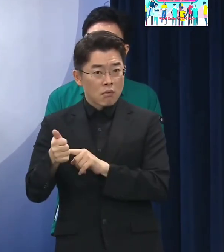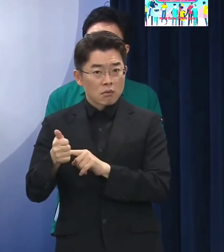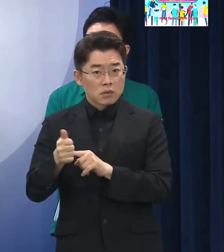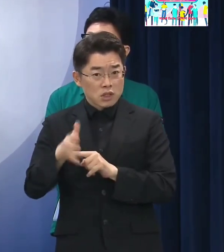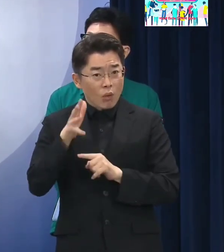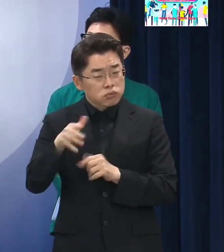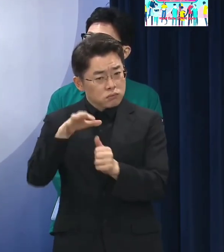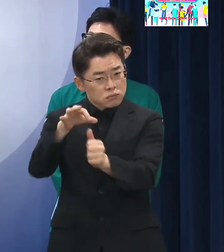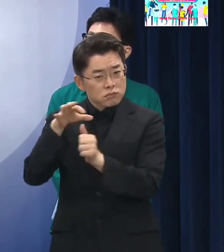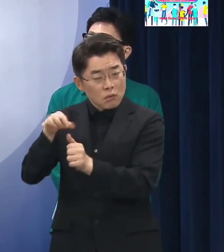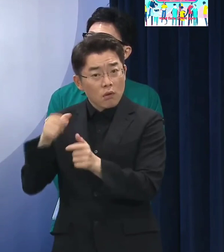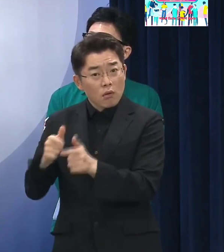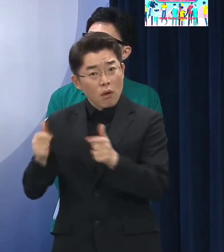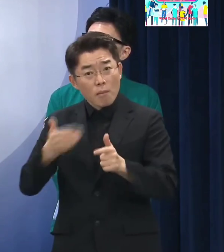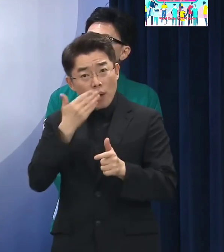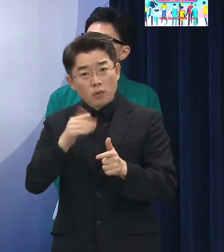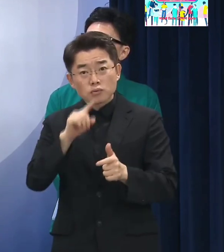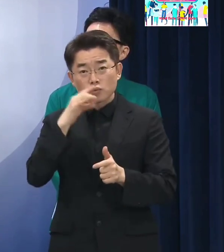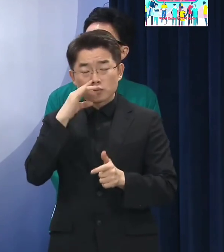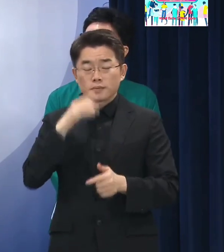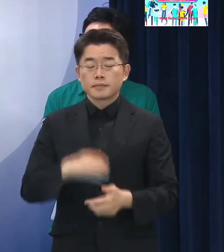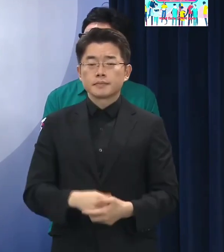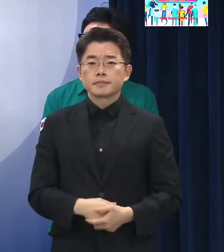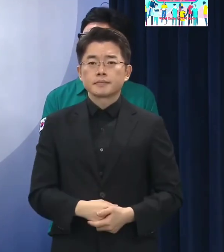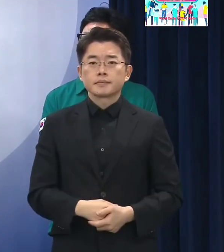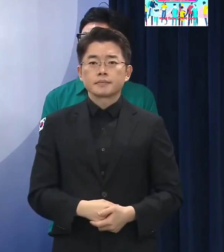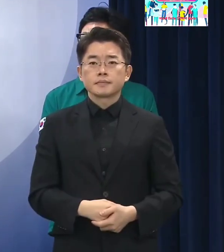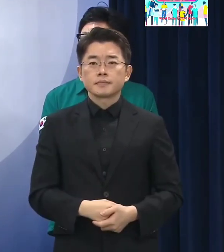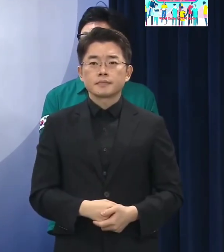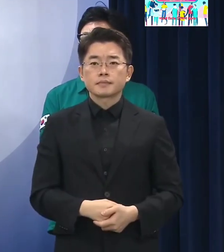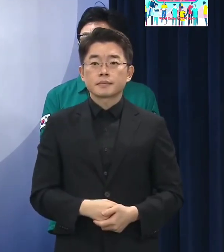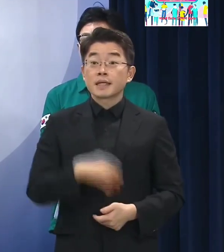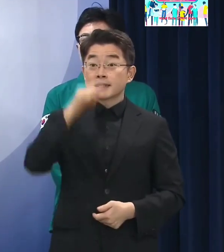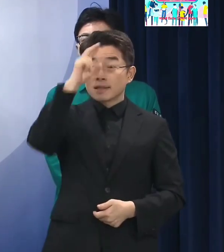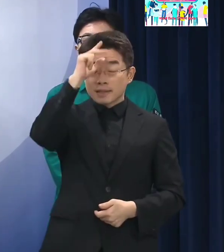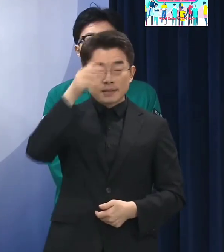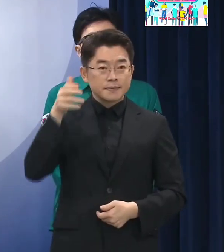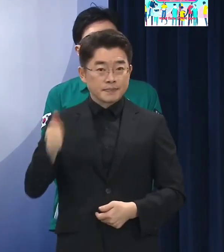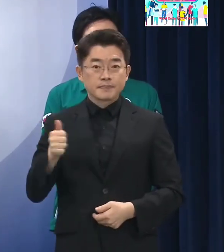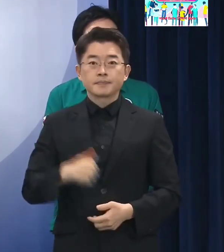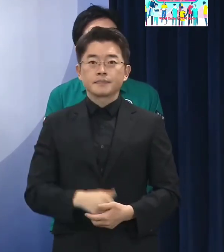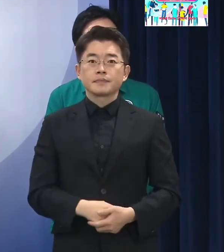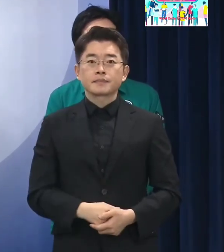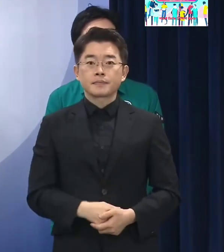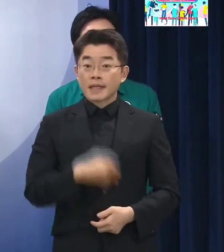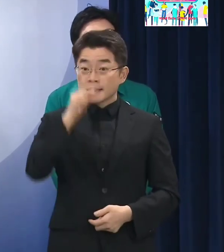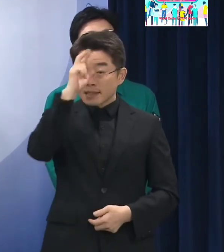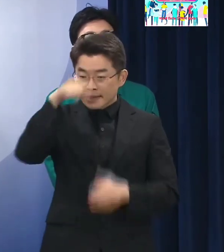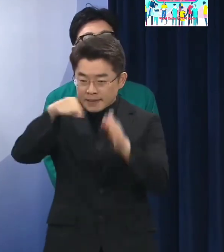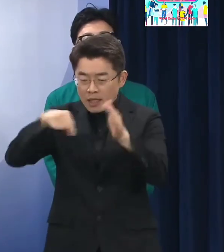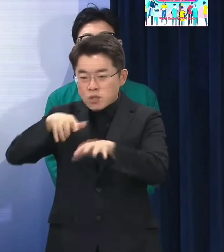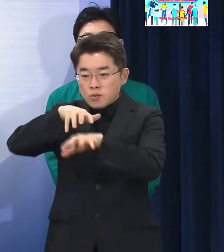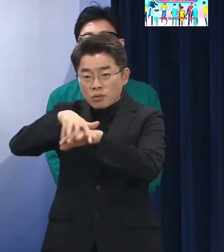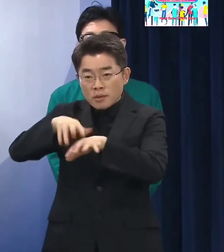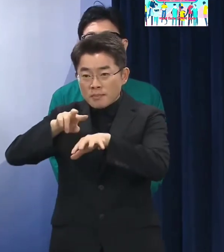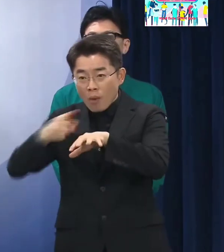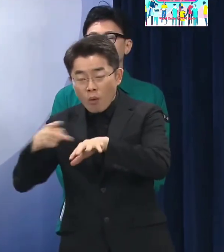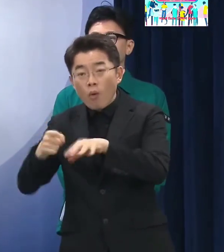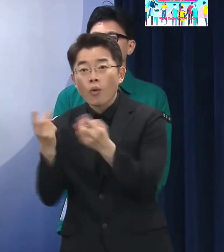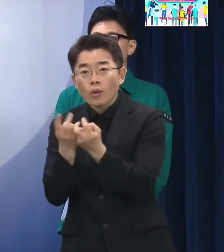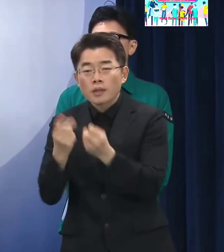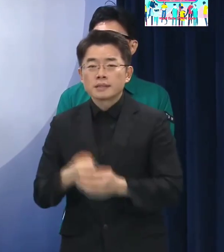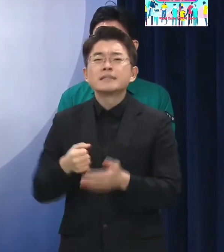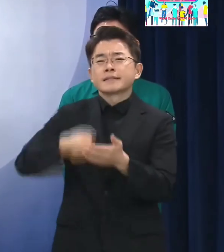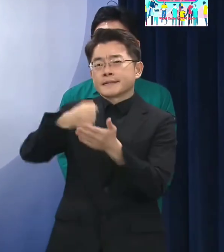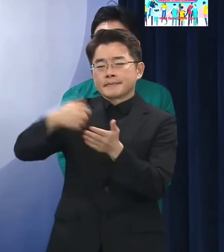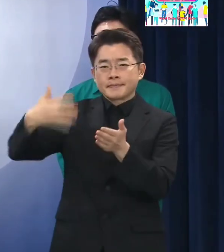자세한 설명 좀 드리겠습니다 일단 저희 경찰 재편에 대해서는 현재 방침이